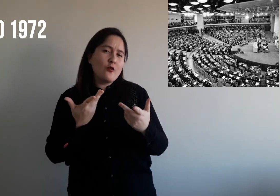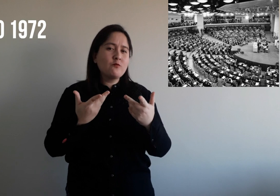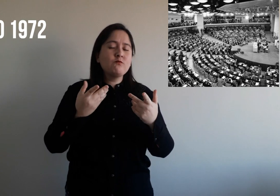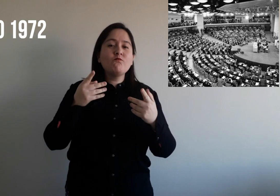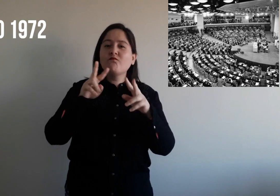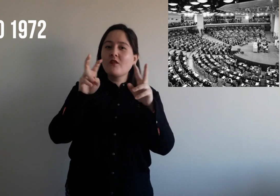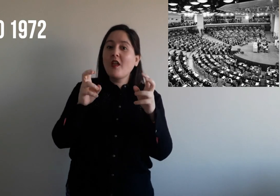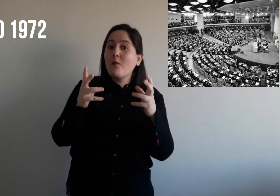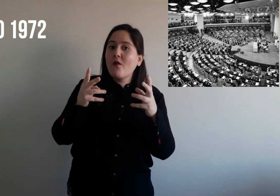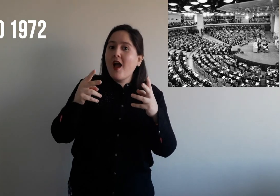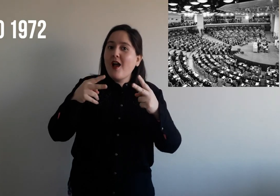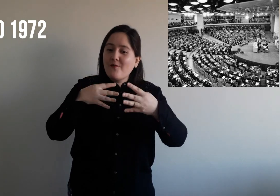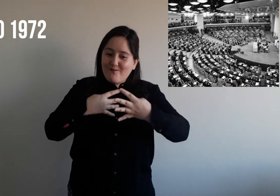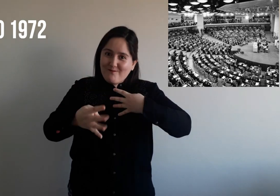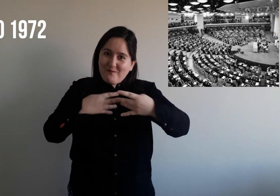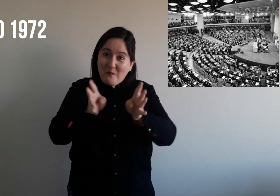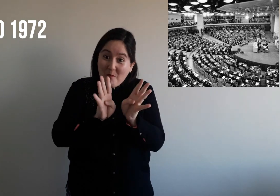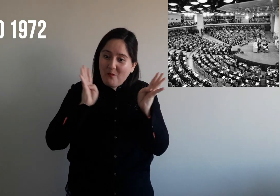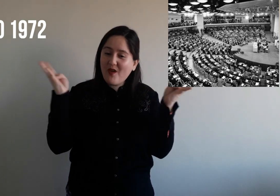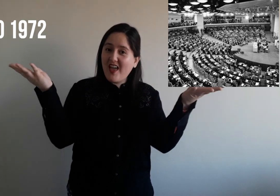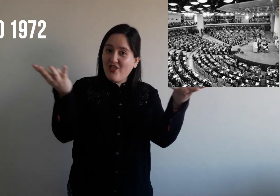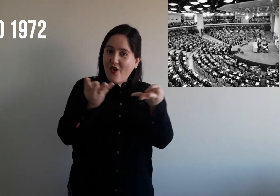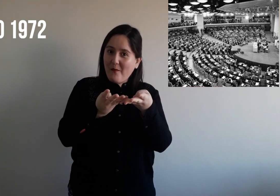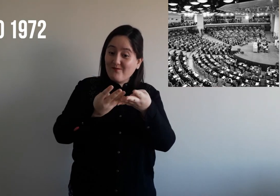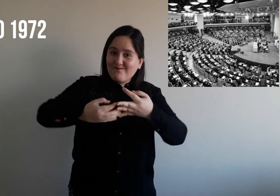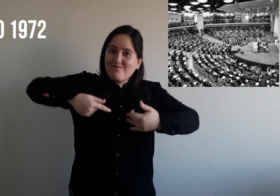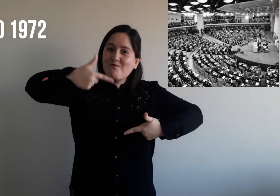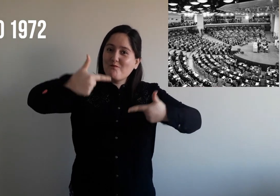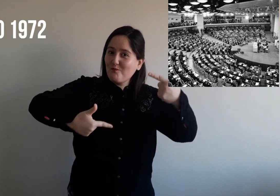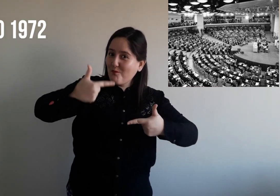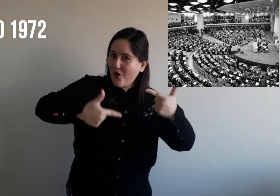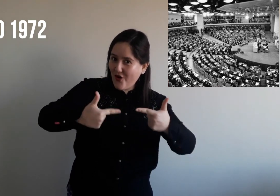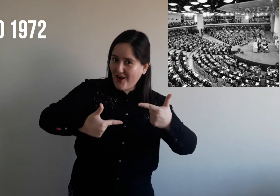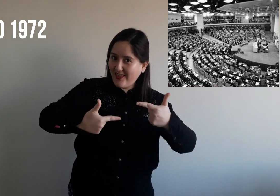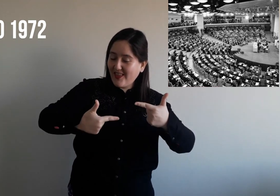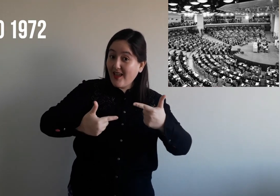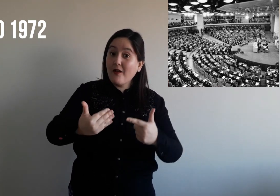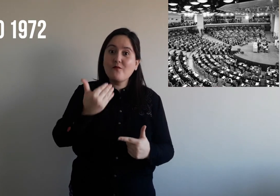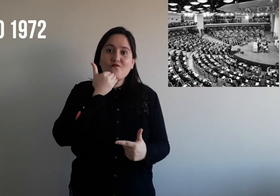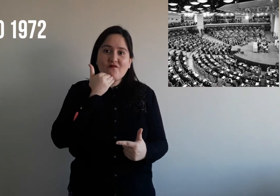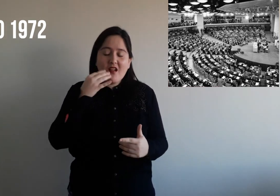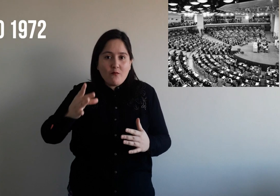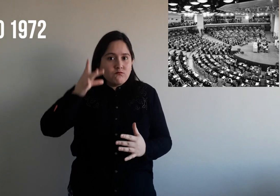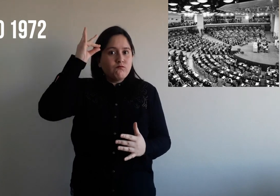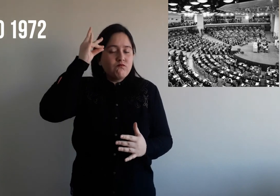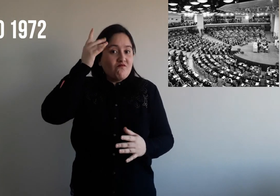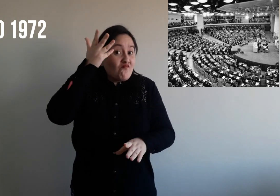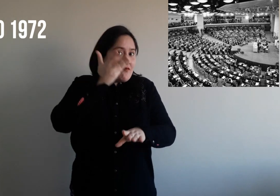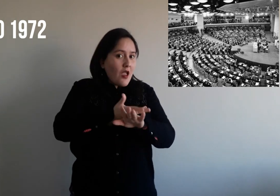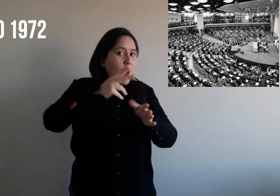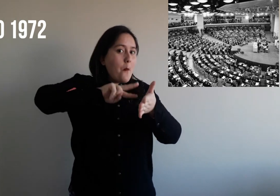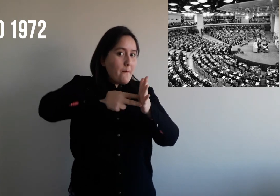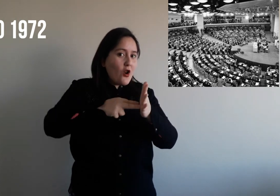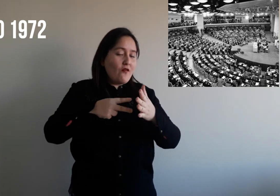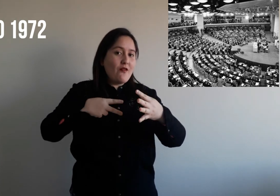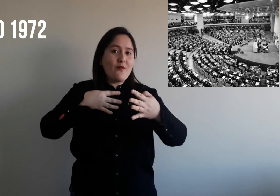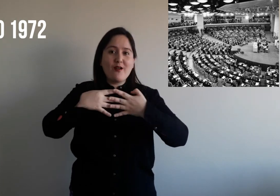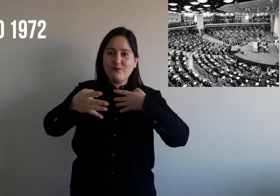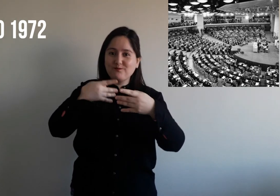¿Cuál fue el tema de esa conferencia? Incluir los temas medioambientales dentro de la política, ya que se dieron